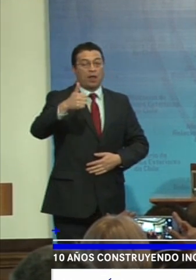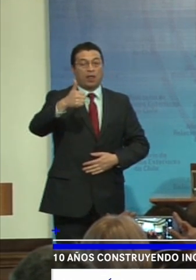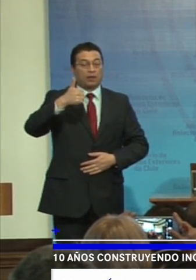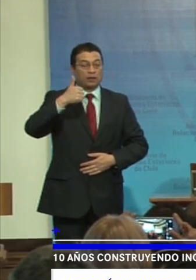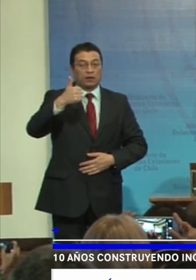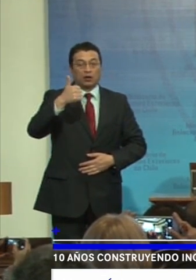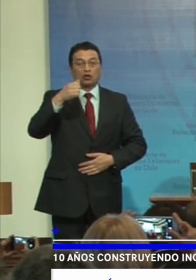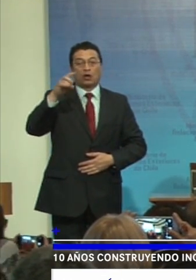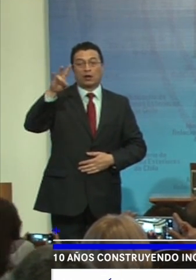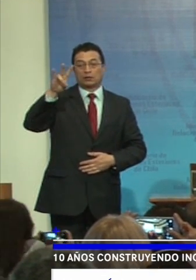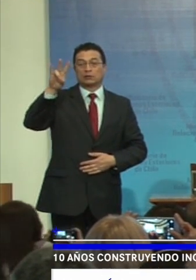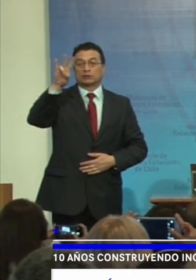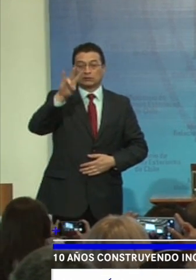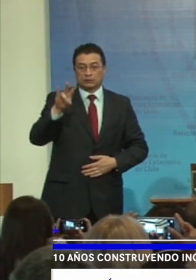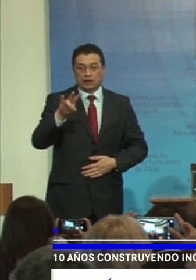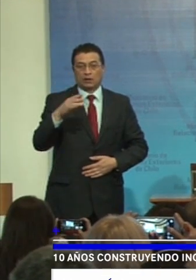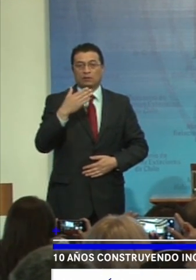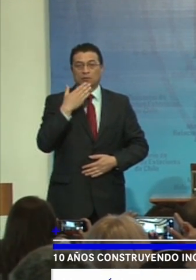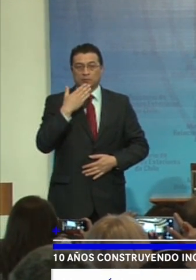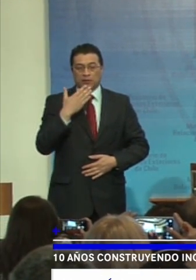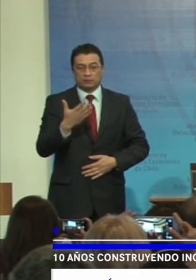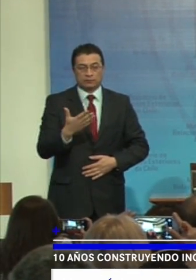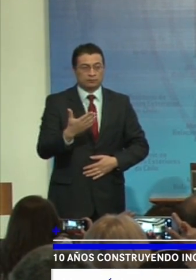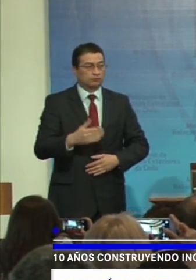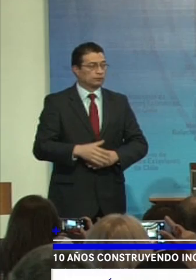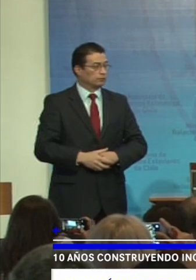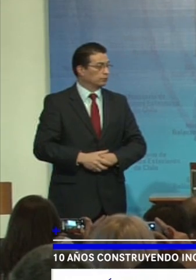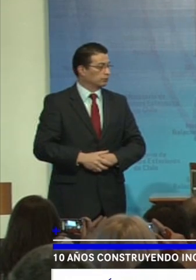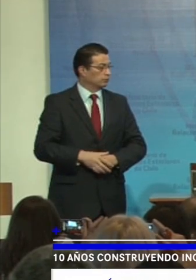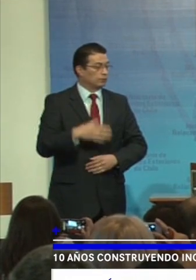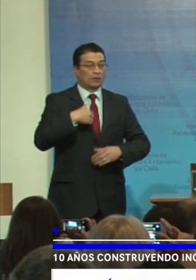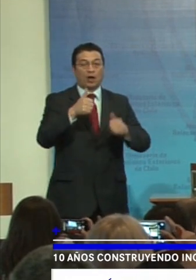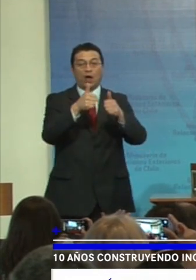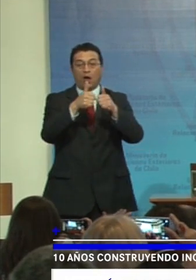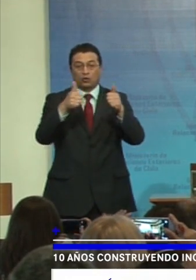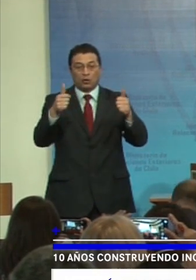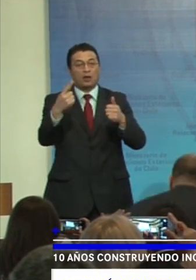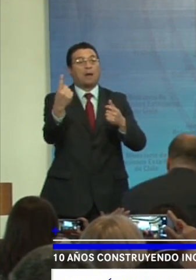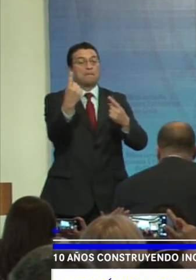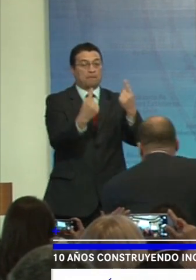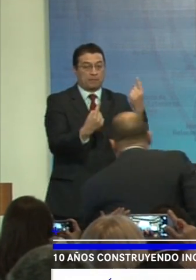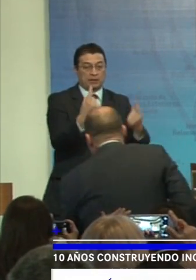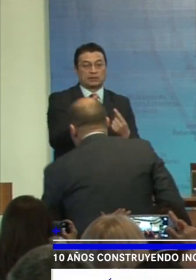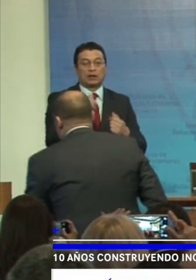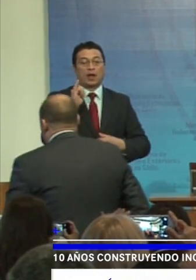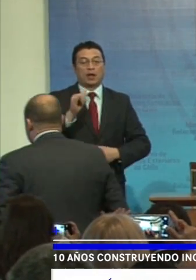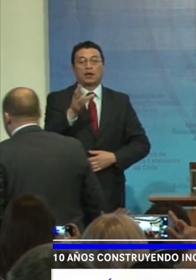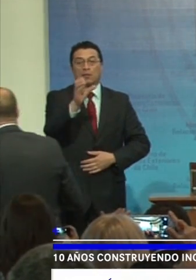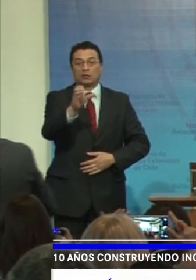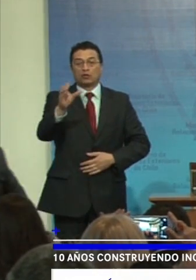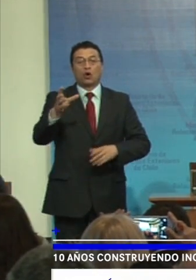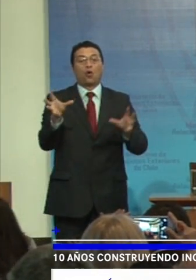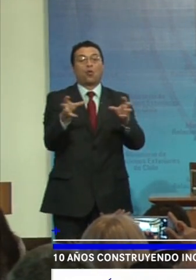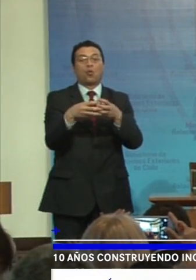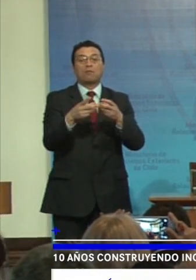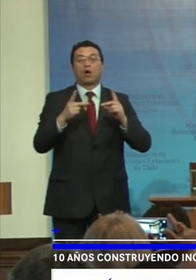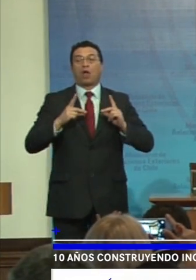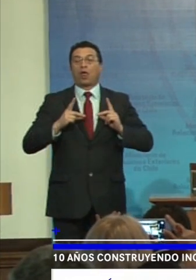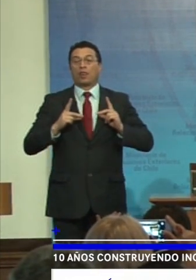del Servicio Nacional de la Discapacidad, a autoridades aquí presentes y miembros del cuerpo diplomático.